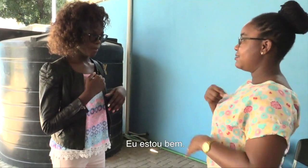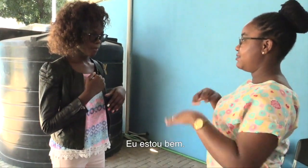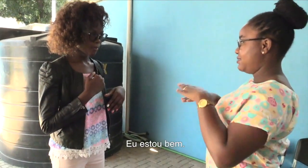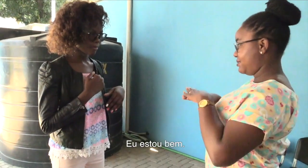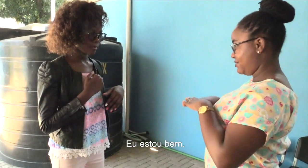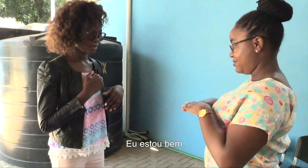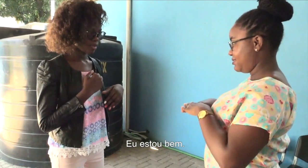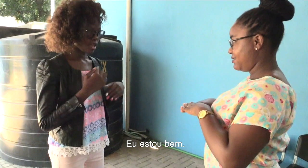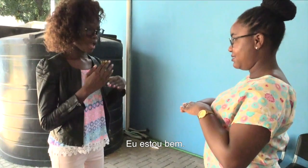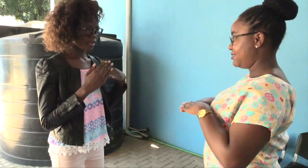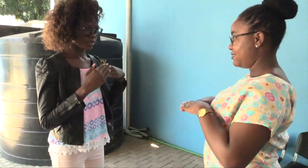eu estou bem